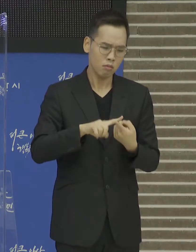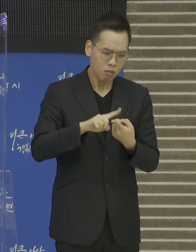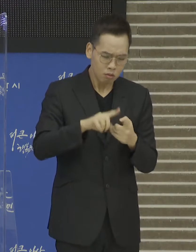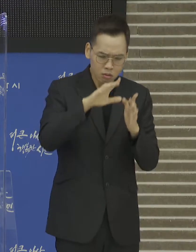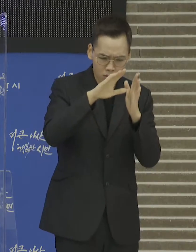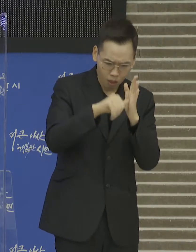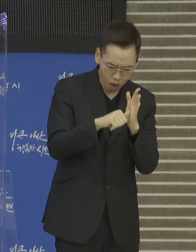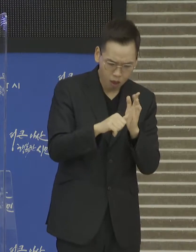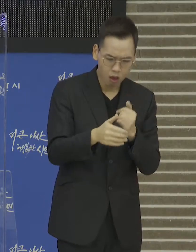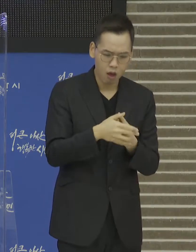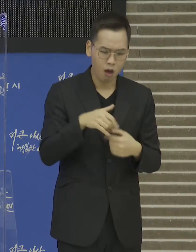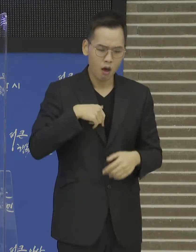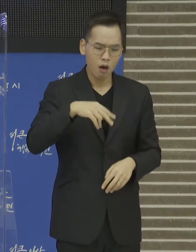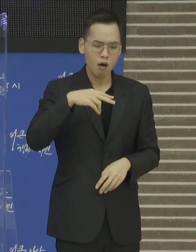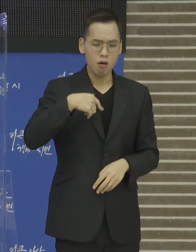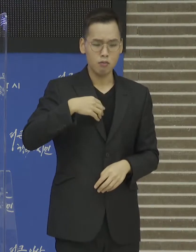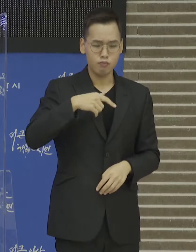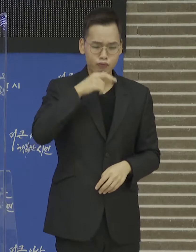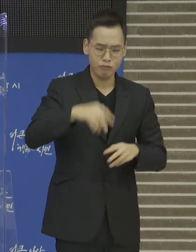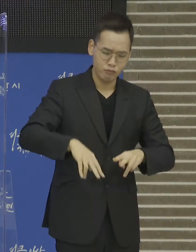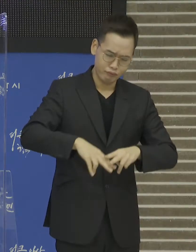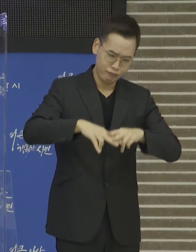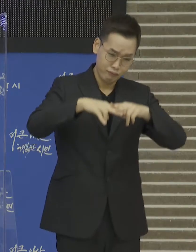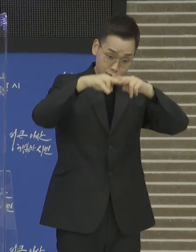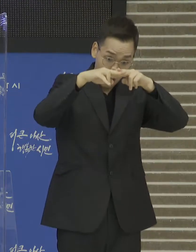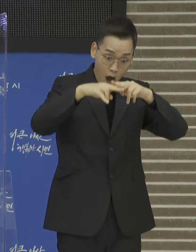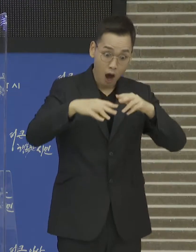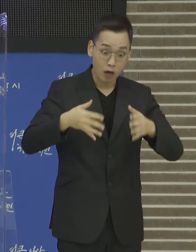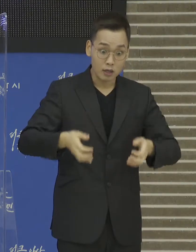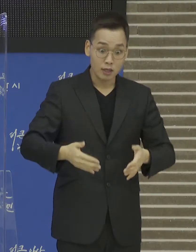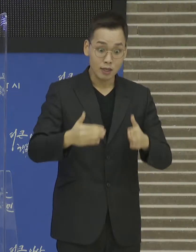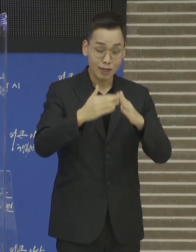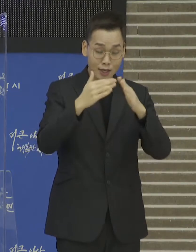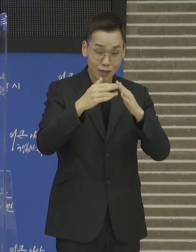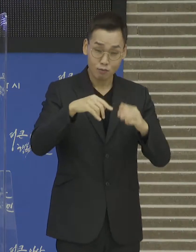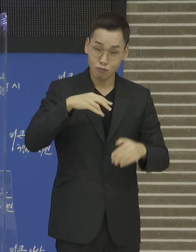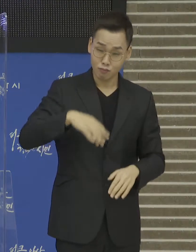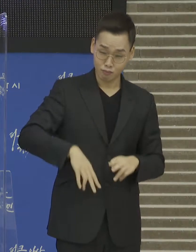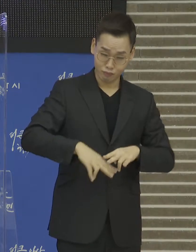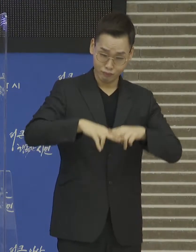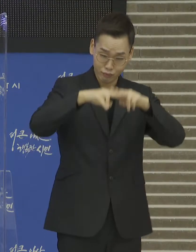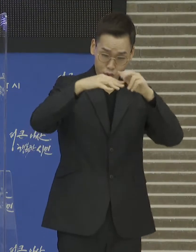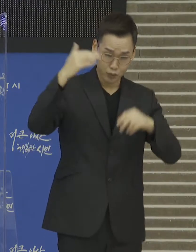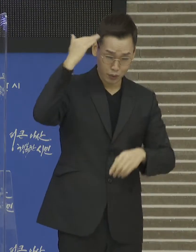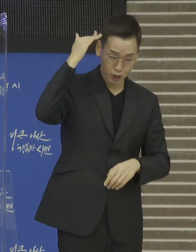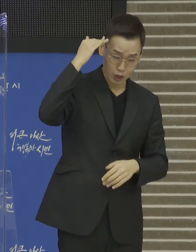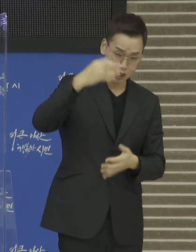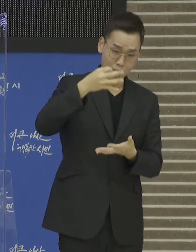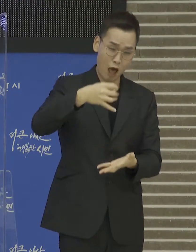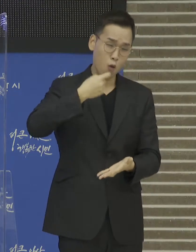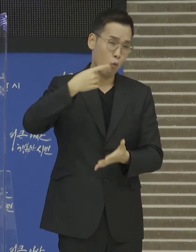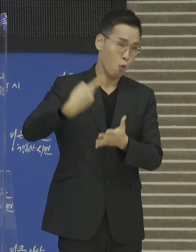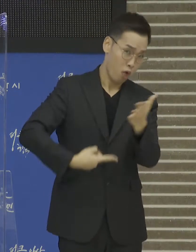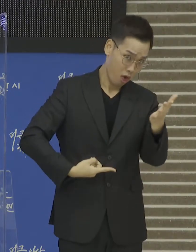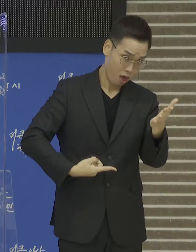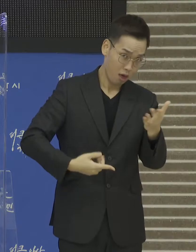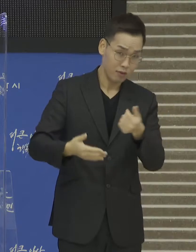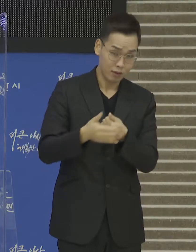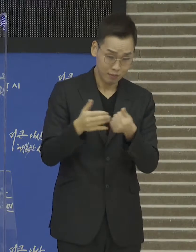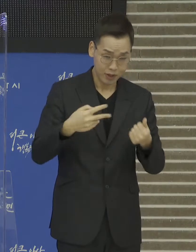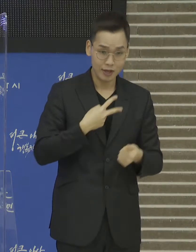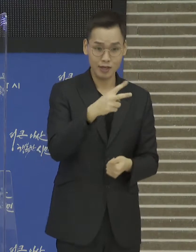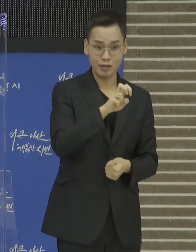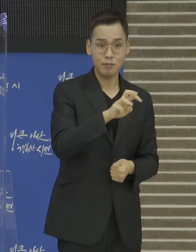임명과 재산 피해를 예병하고자 추진하는 사업으로 각각 2023년과 2025년에